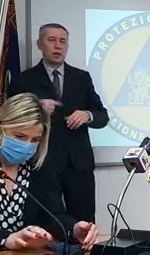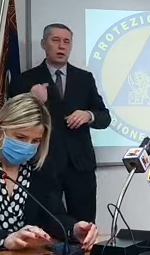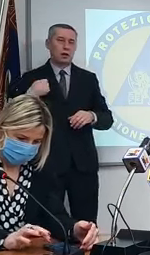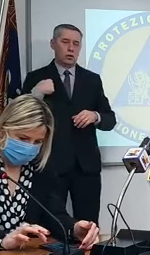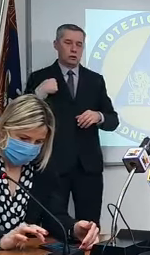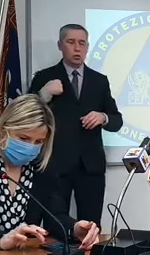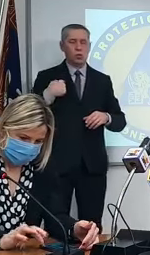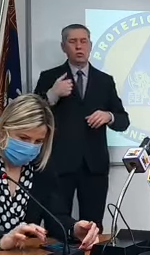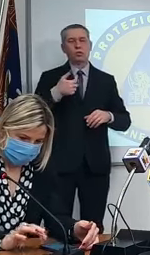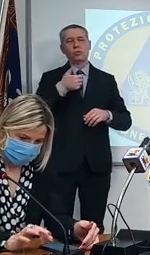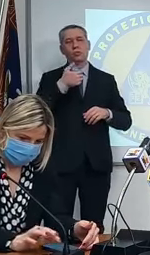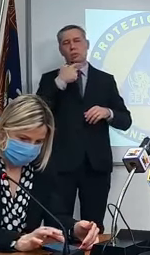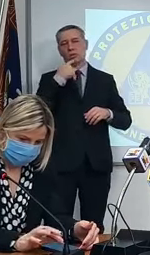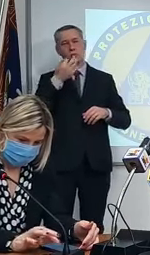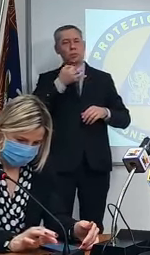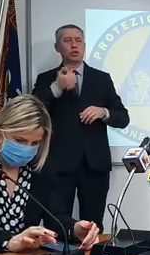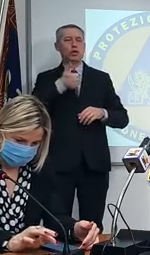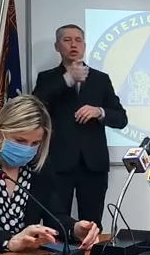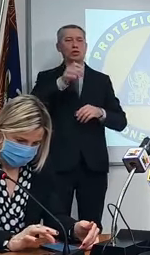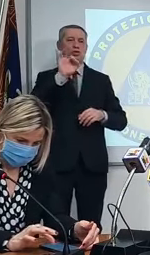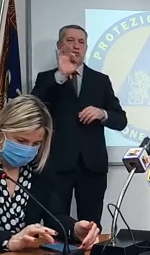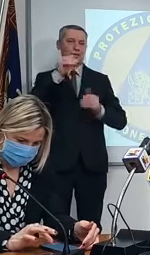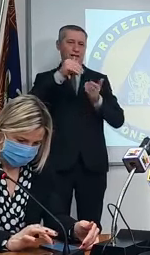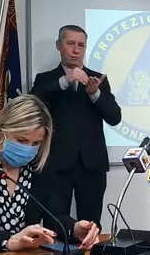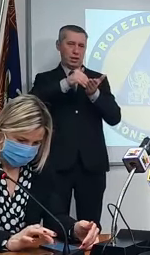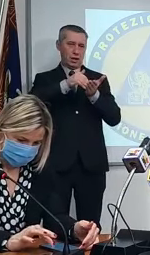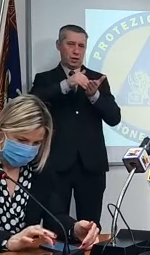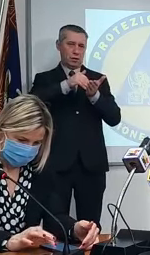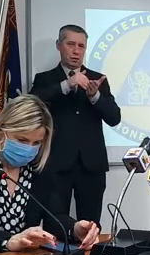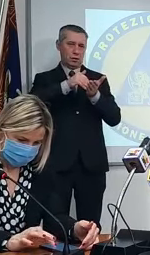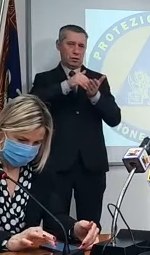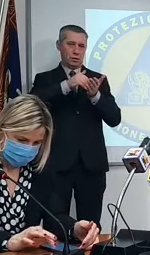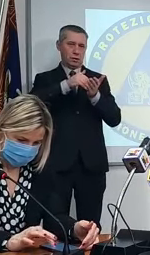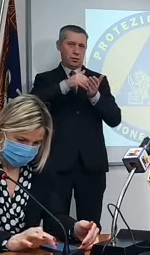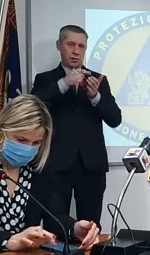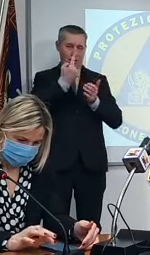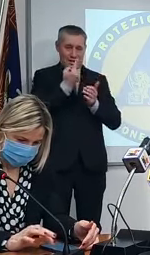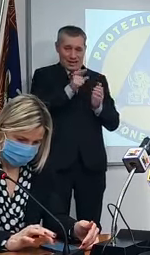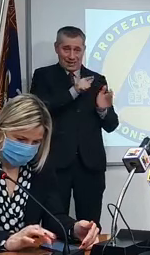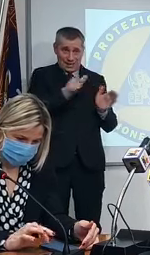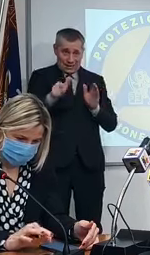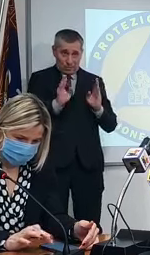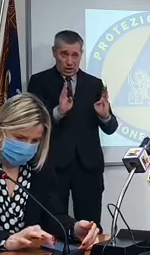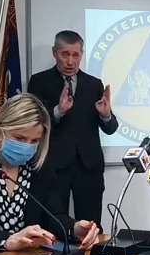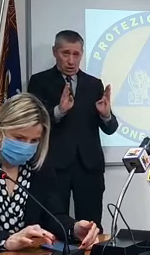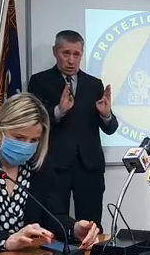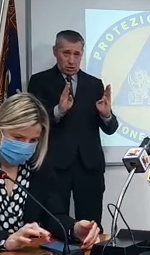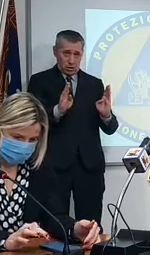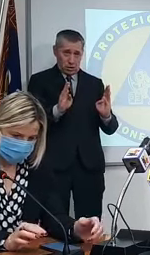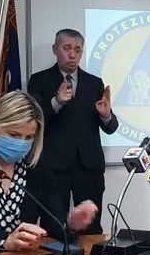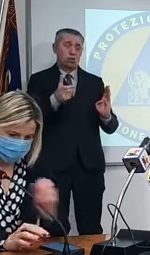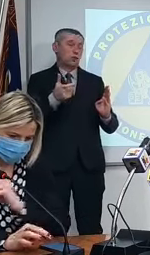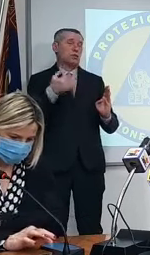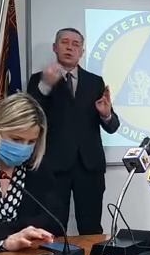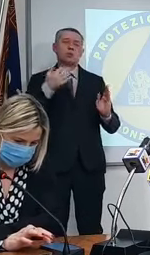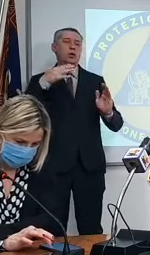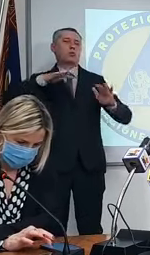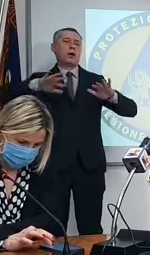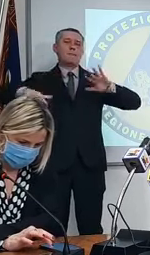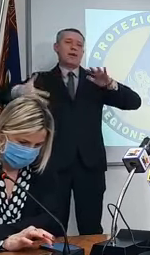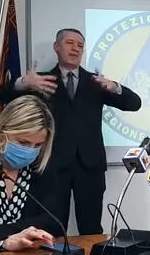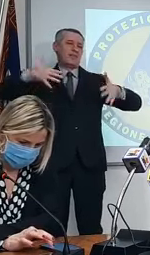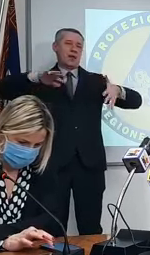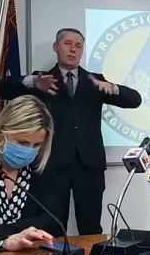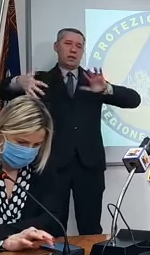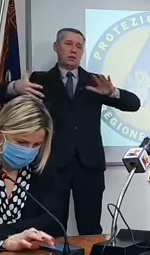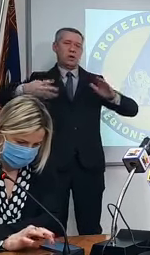mila a settimana perché faccio la media con altre settimane che hanno più di 150 mila c'è una anche da 166 mila mi